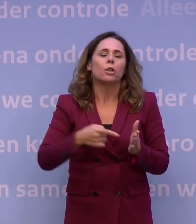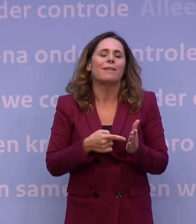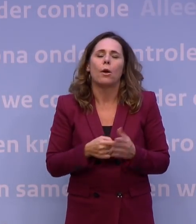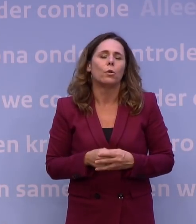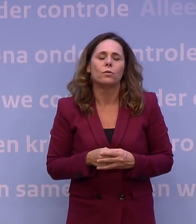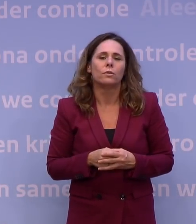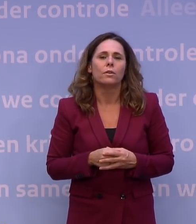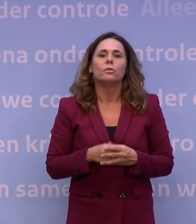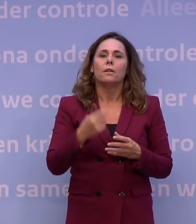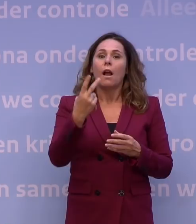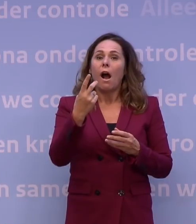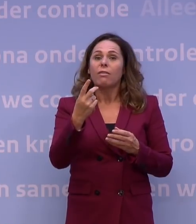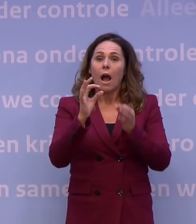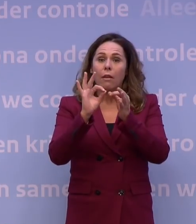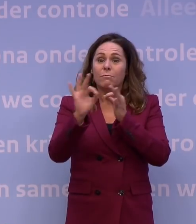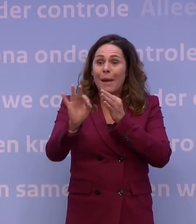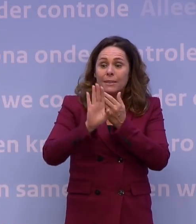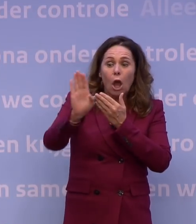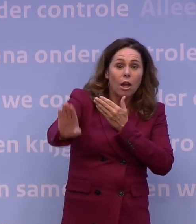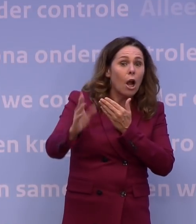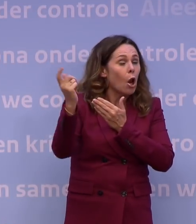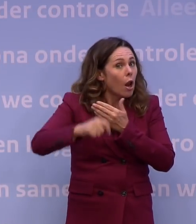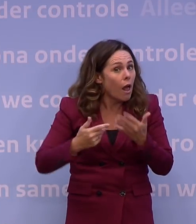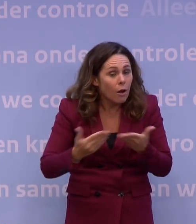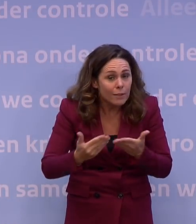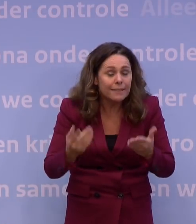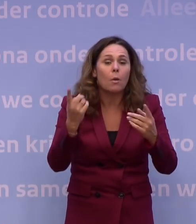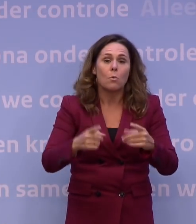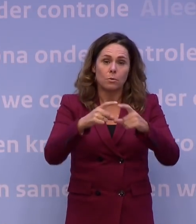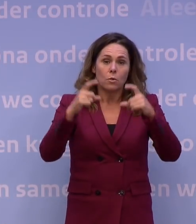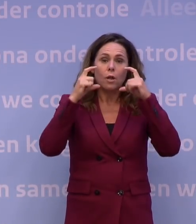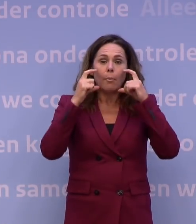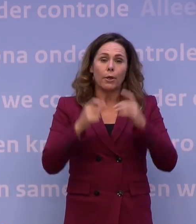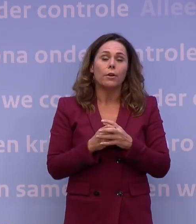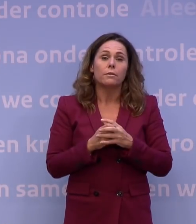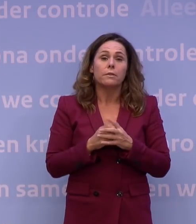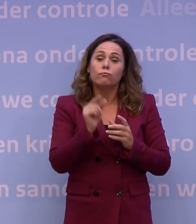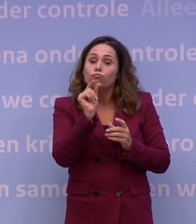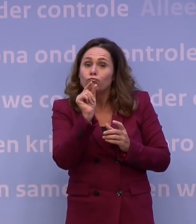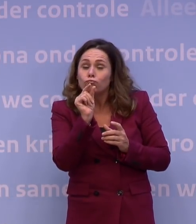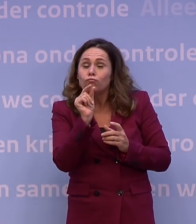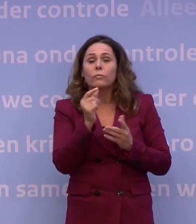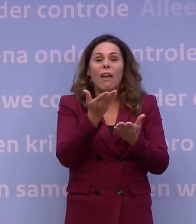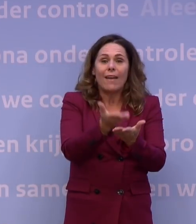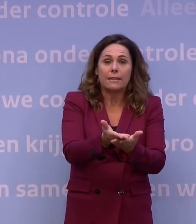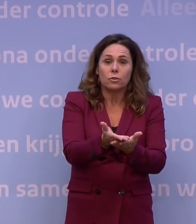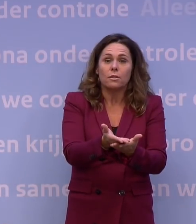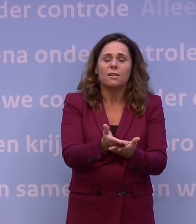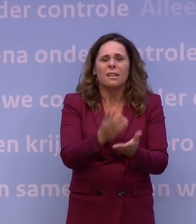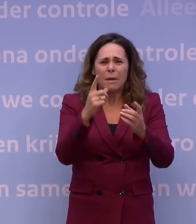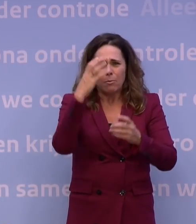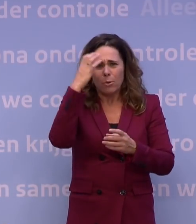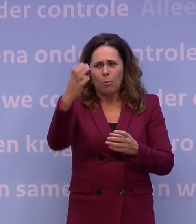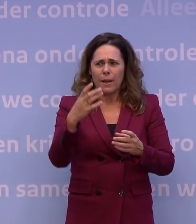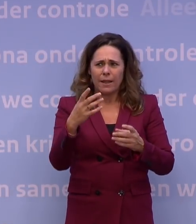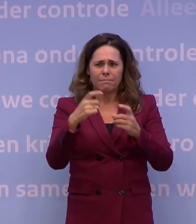waar je die anderhalve meter vaak niet kunt handhaven, hebben we gezegd, moet je altijd een mondkapje op. Dat heeft het enige effect, maar het probleem met de mondkapjes is, it